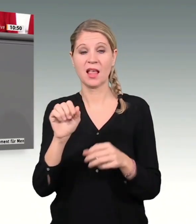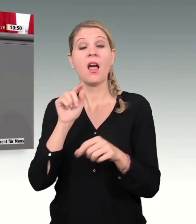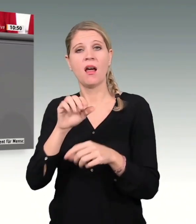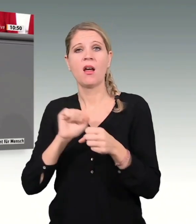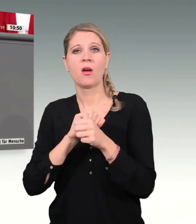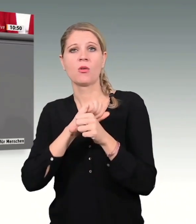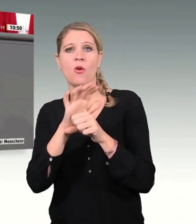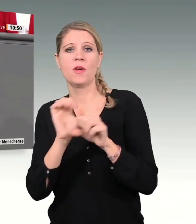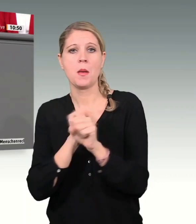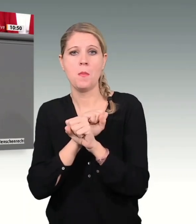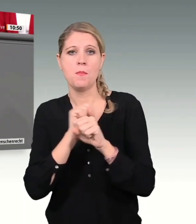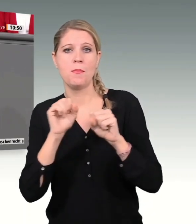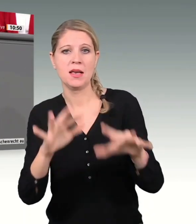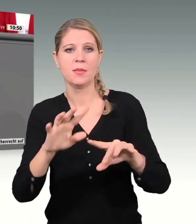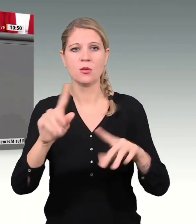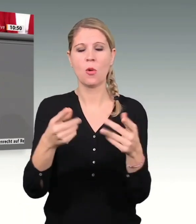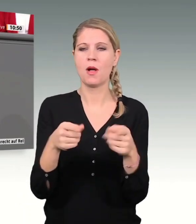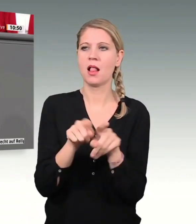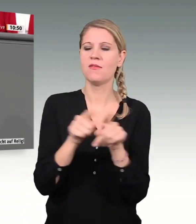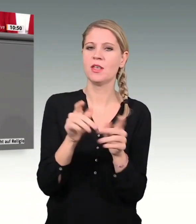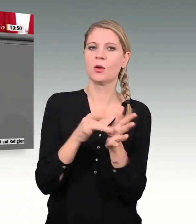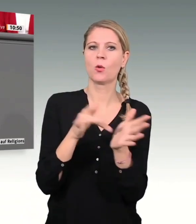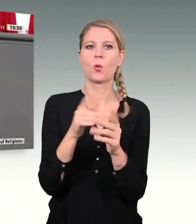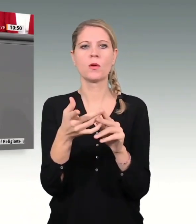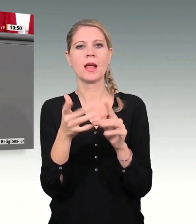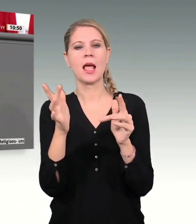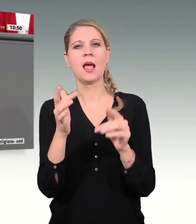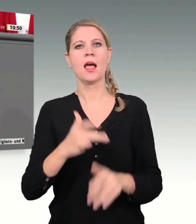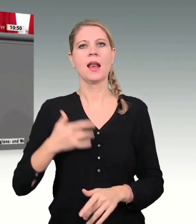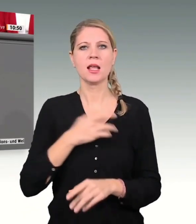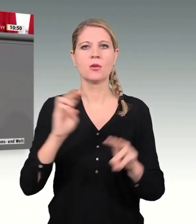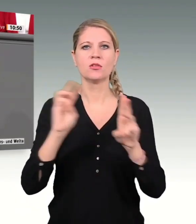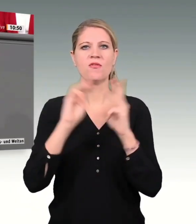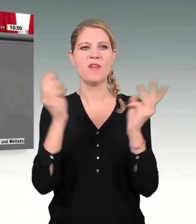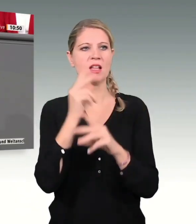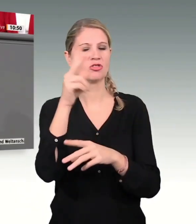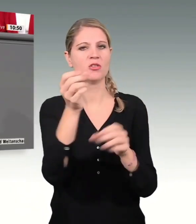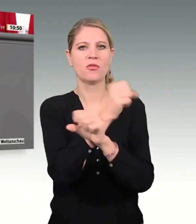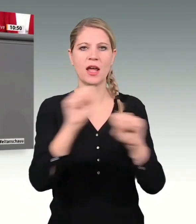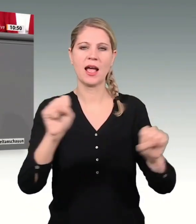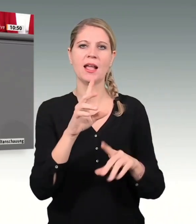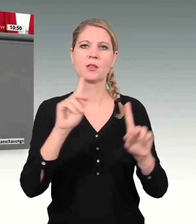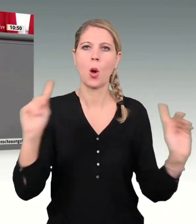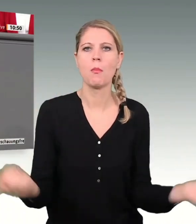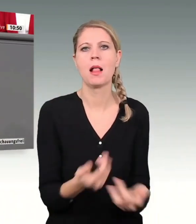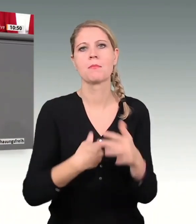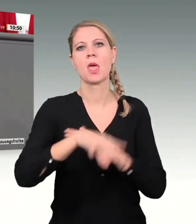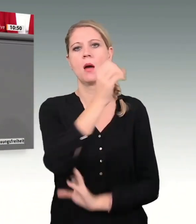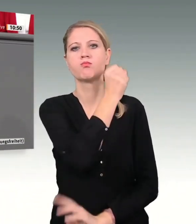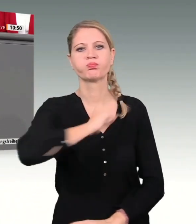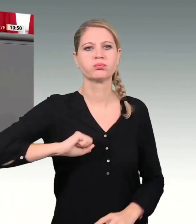Religions und Weltanschauungsfreiheit zu verletzen. Liebe Kolleginnen und Kollegen der Union, in Ihrem Antrag